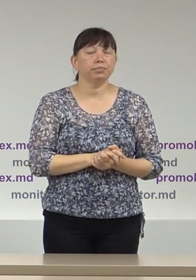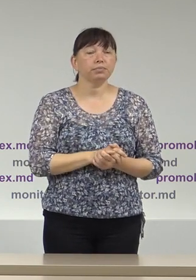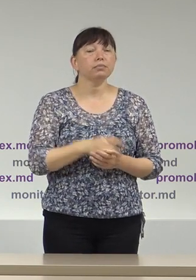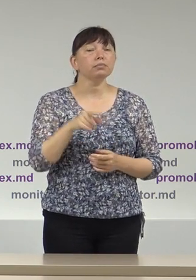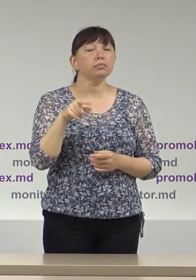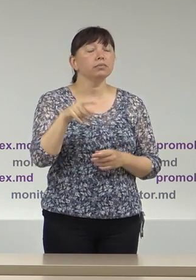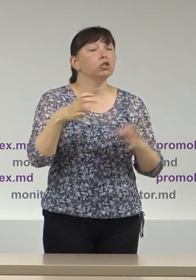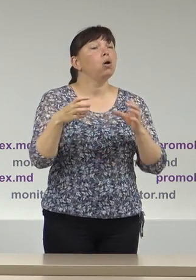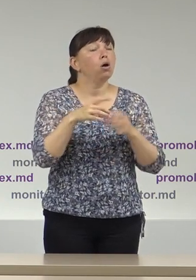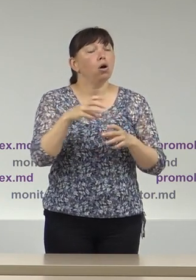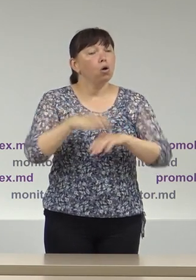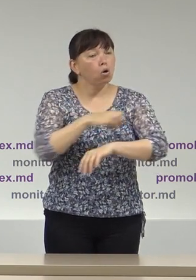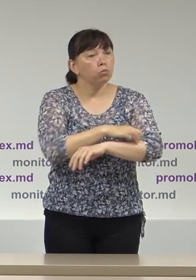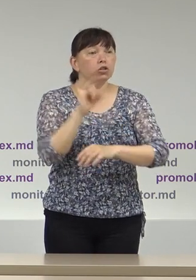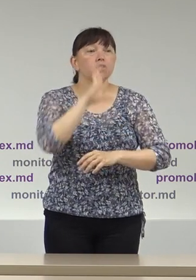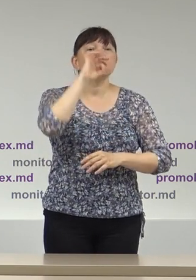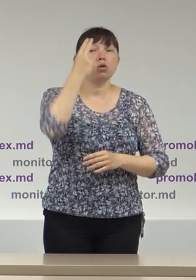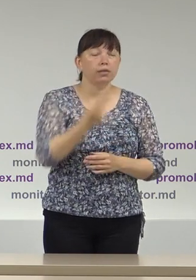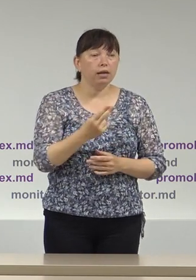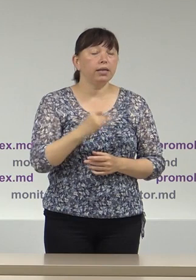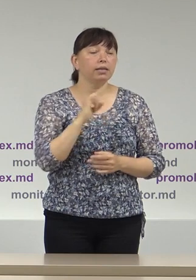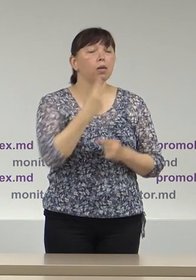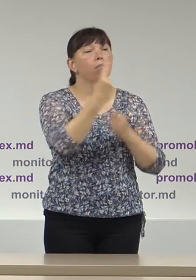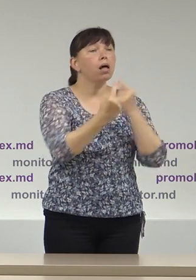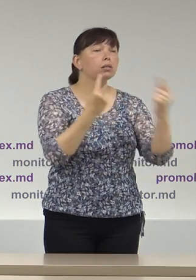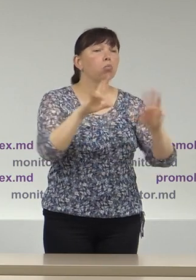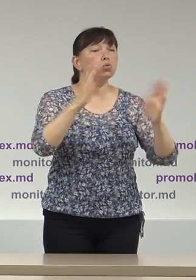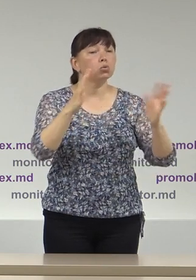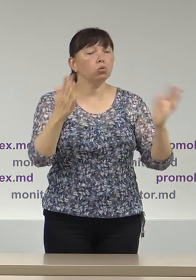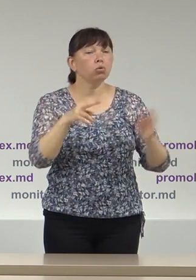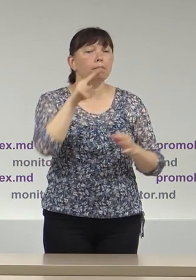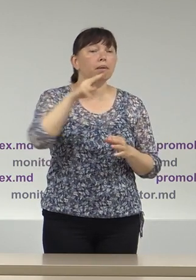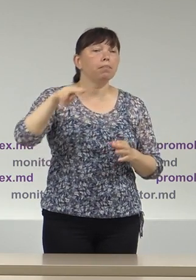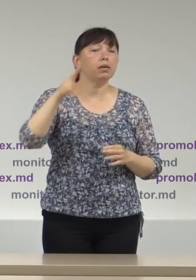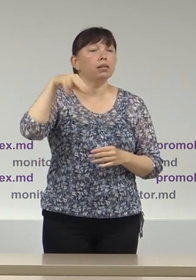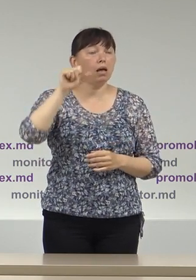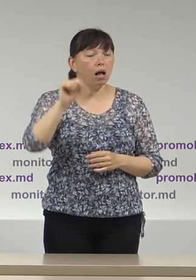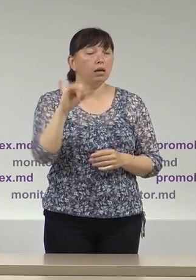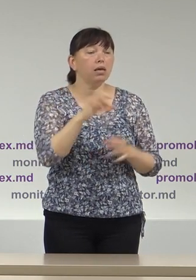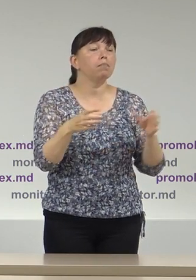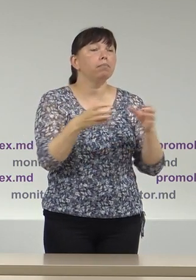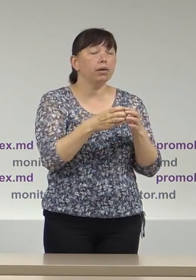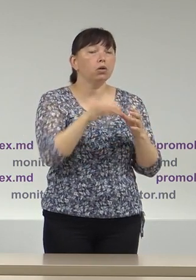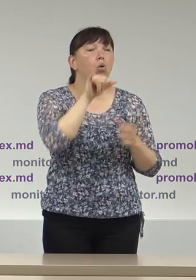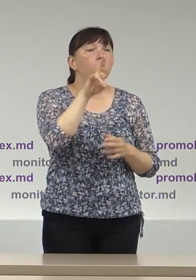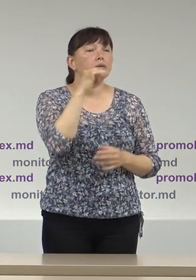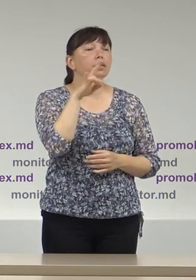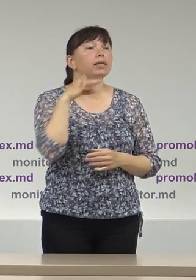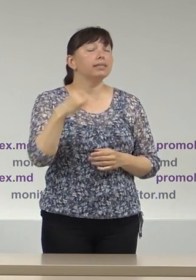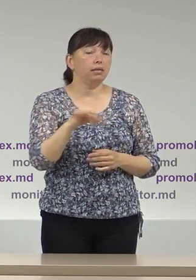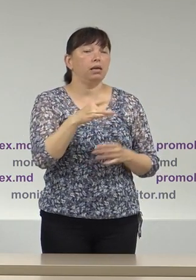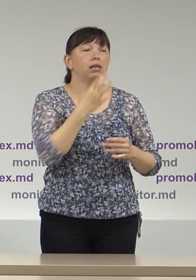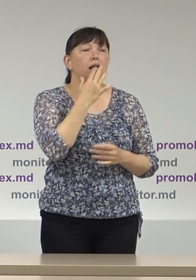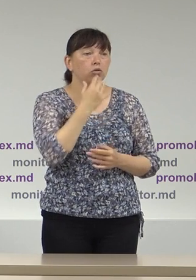electoral al comuniștilor și socialiștilor și în câte un caz PPDA și Partidul Unității Naționale